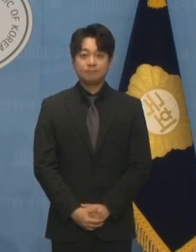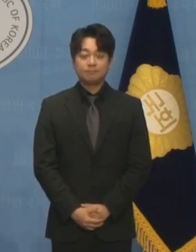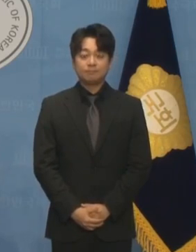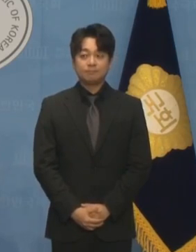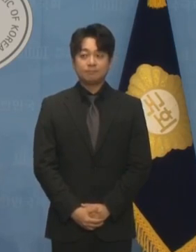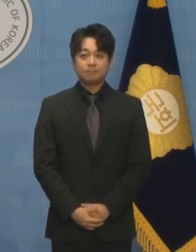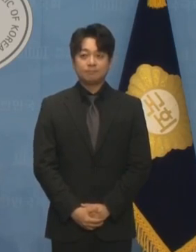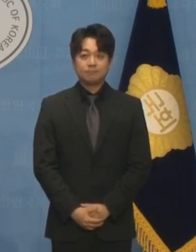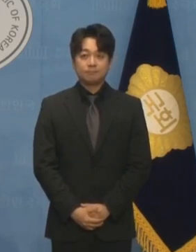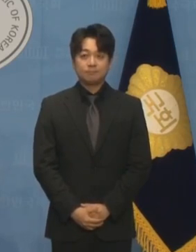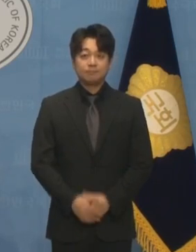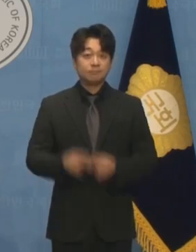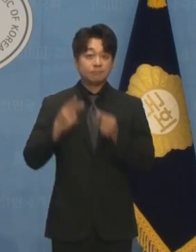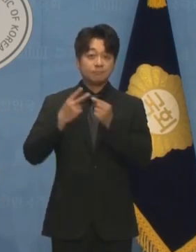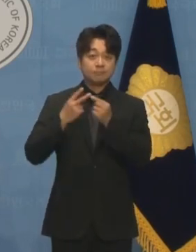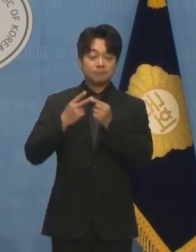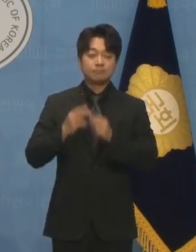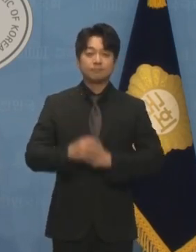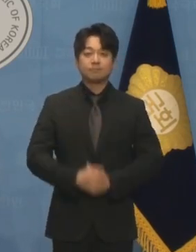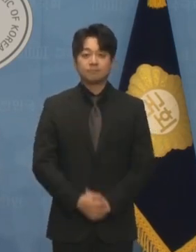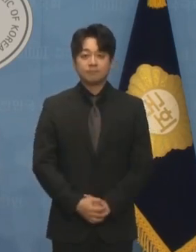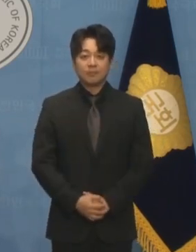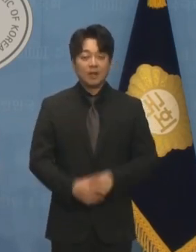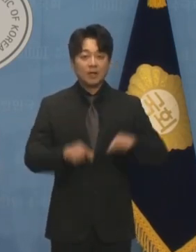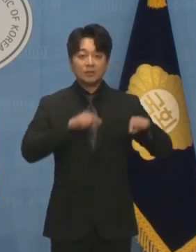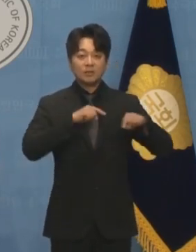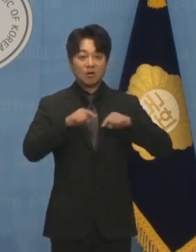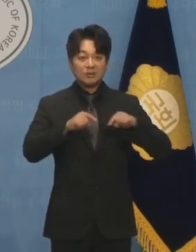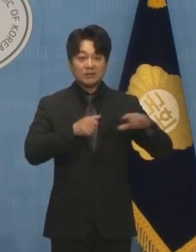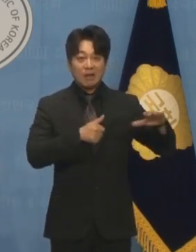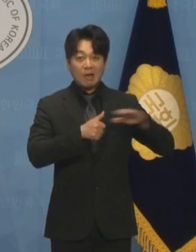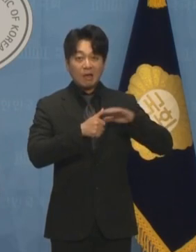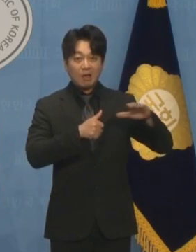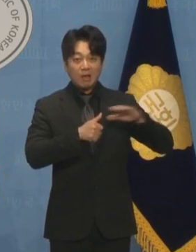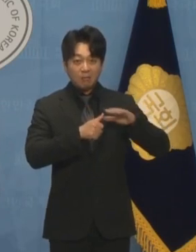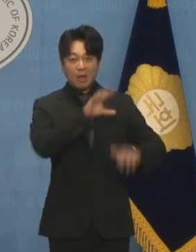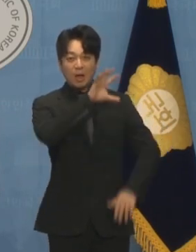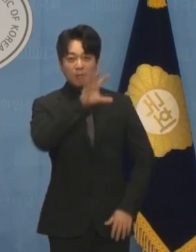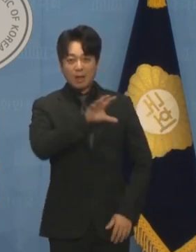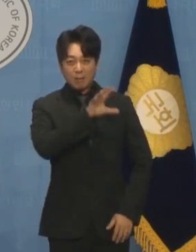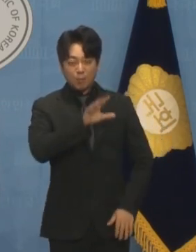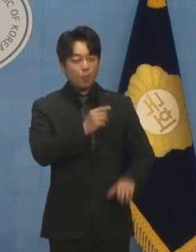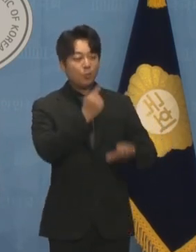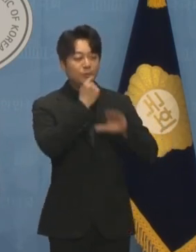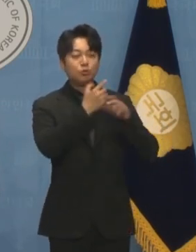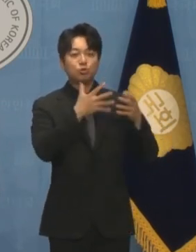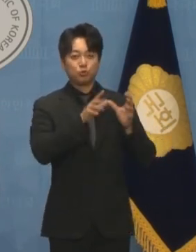정치 공세만 일삼는 민주당, 국민은 신뢰할 수 없습니다.